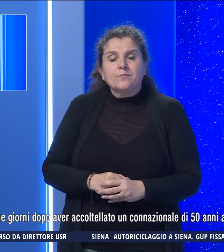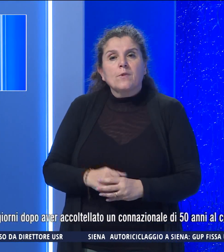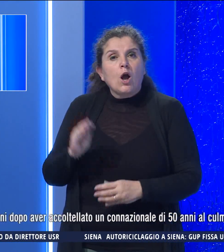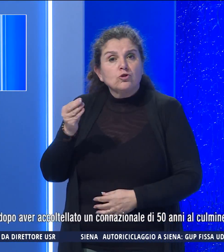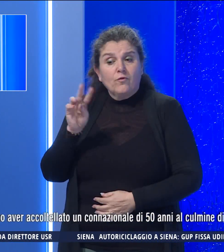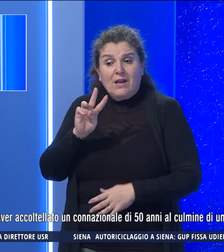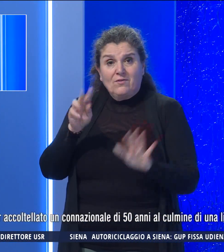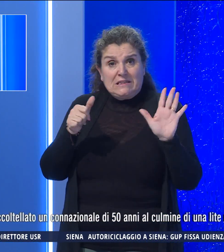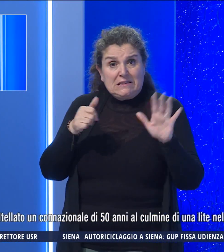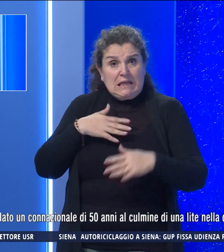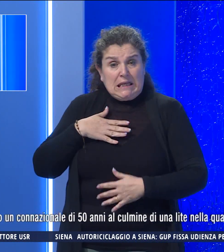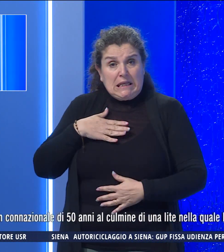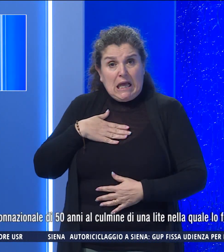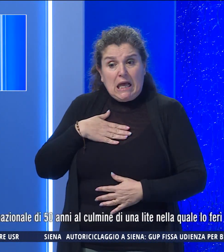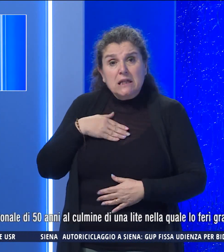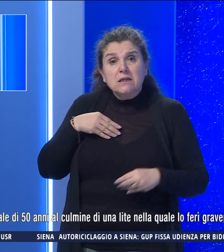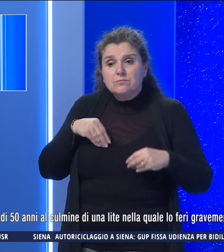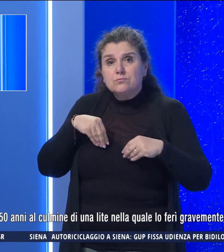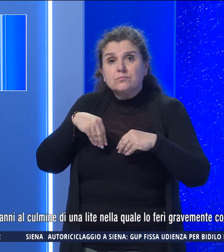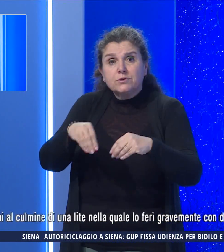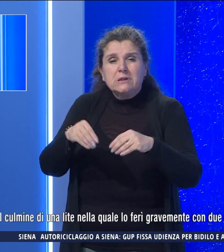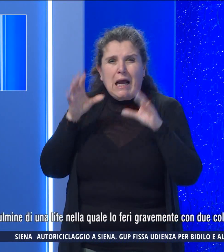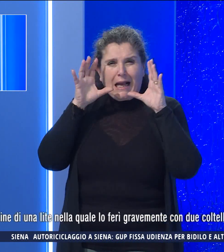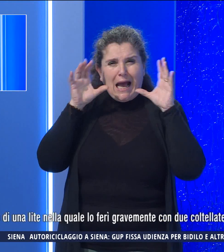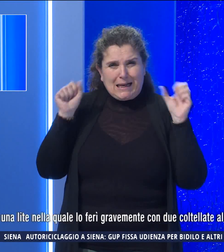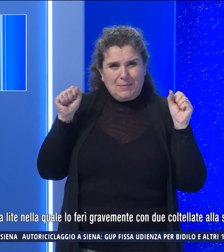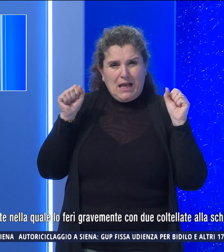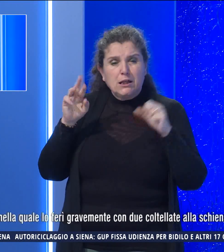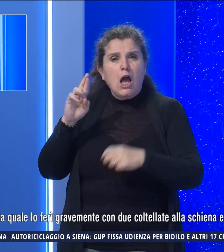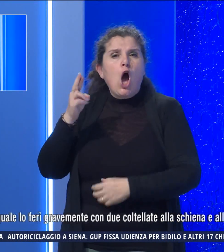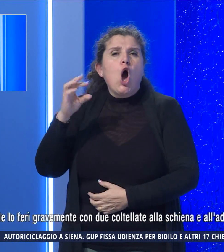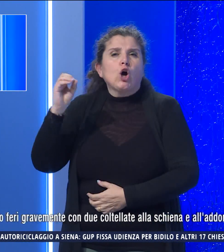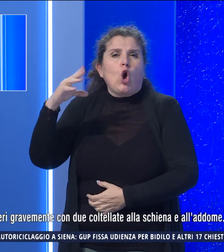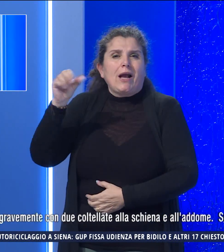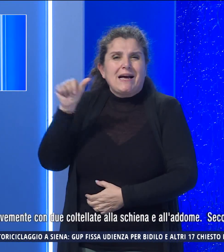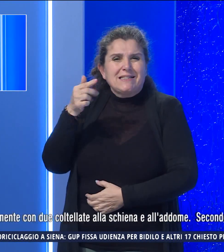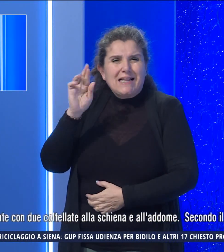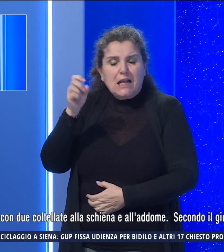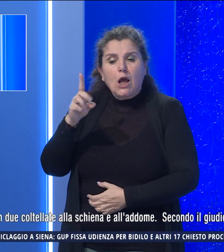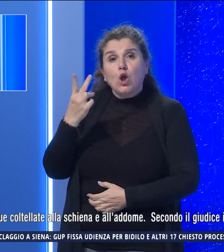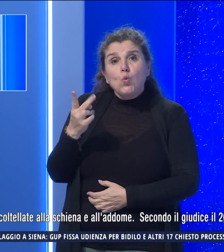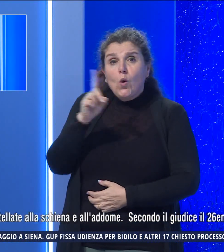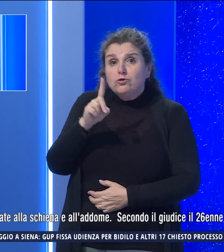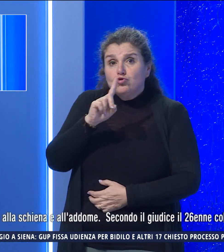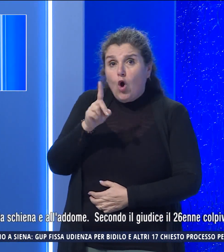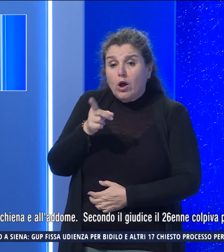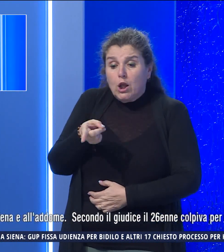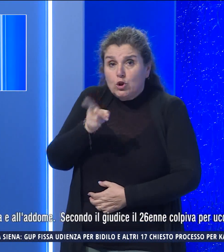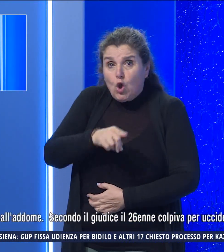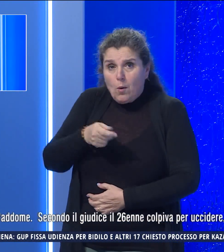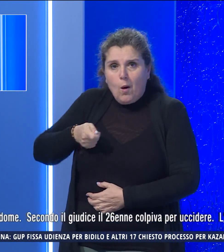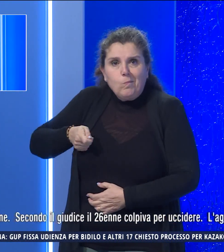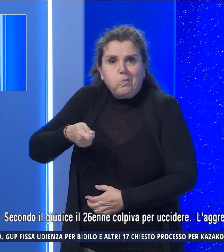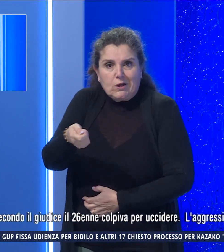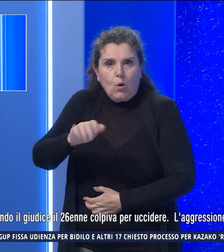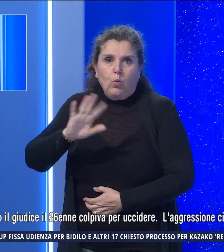26enne si era presentato alla caserma dei carabinieri di Roccastrada due giorni dopo aver accoltellato